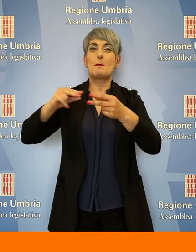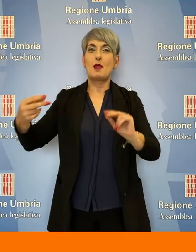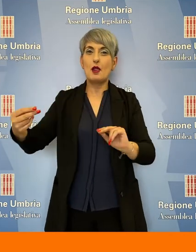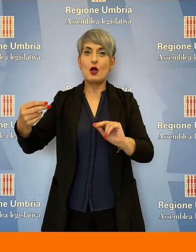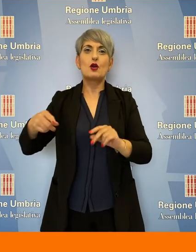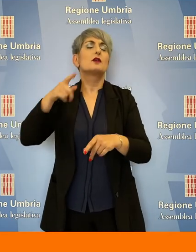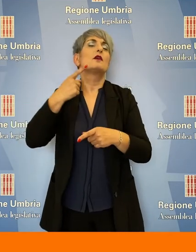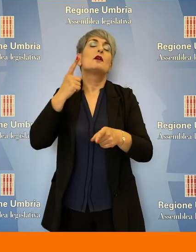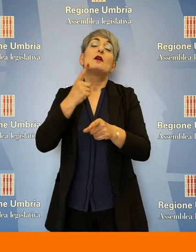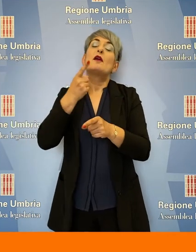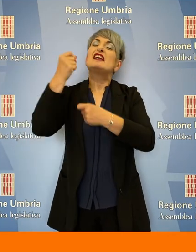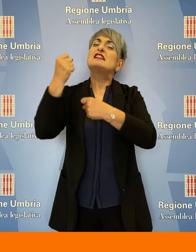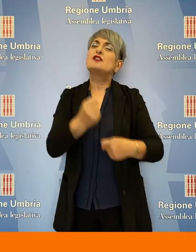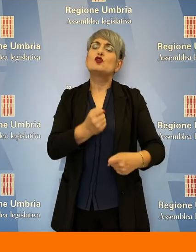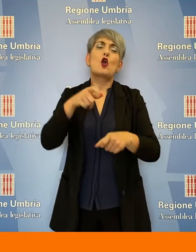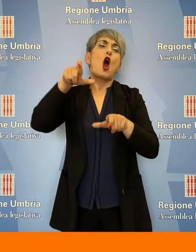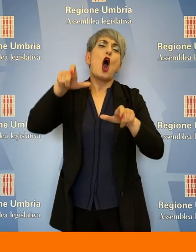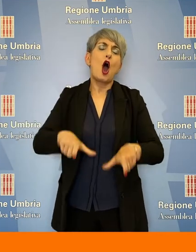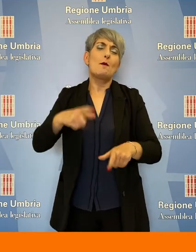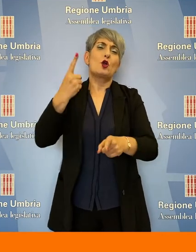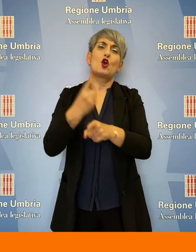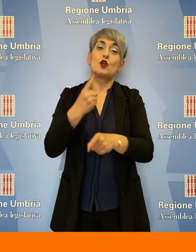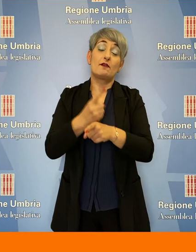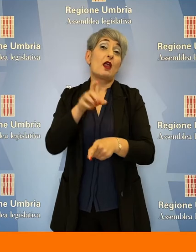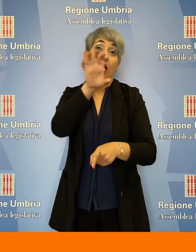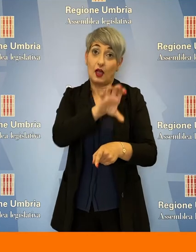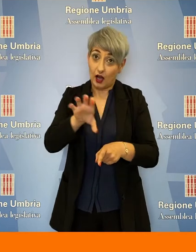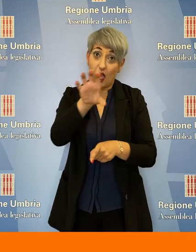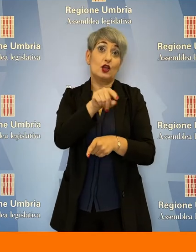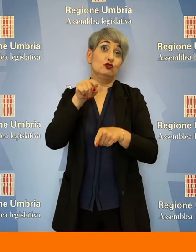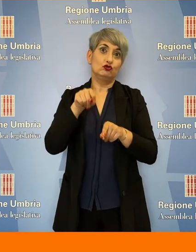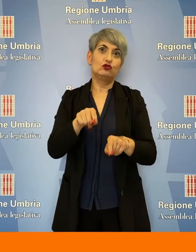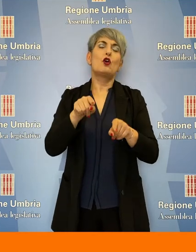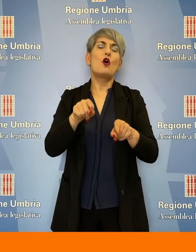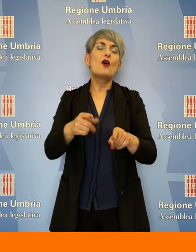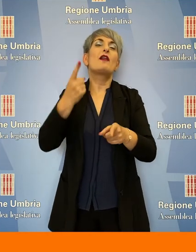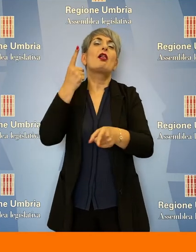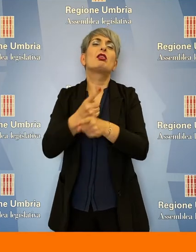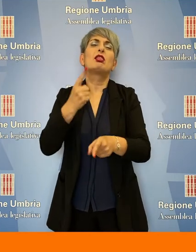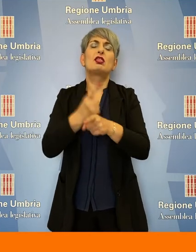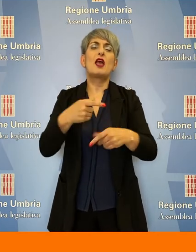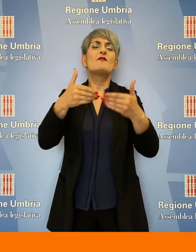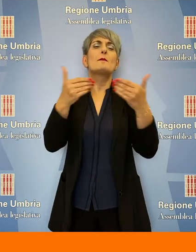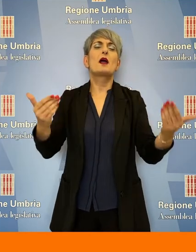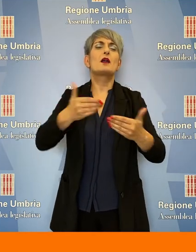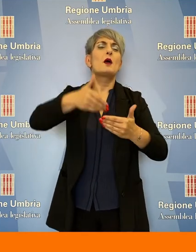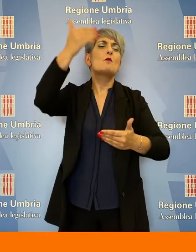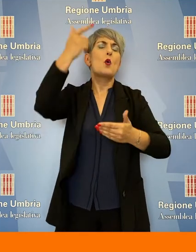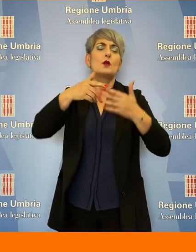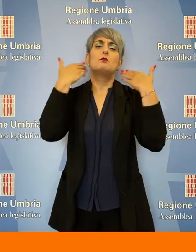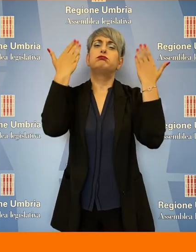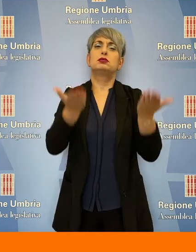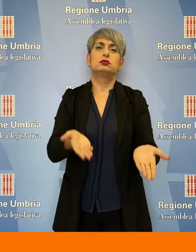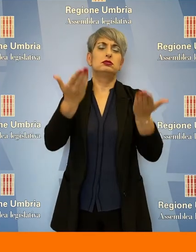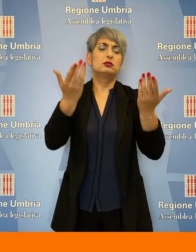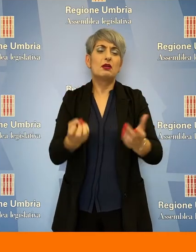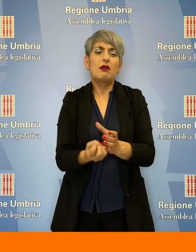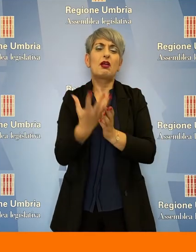ogni istituzione ha detto, ed in questo caso la Regione, è quello di abbattere barriere e muri, anche virtuali, per dare vita a una società realmente